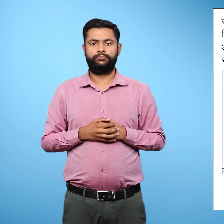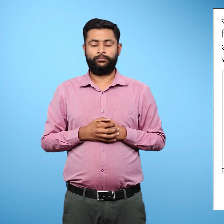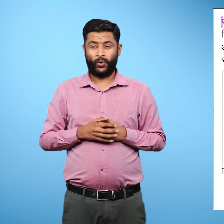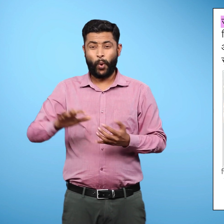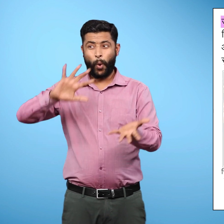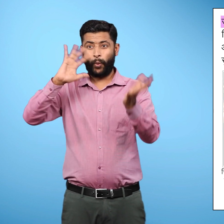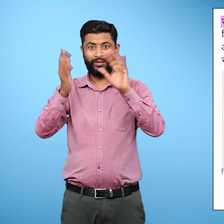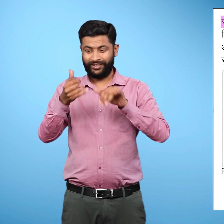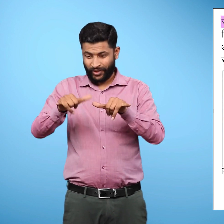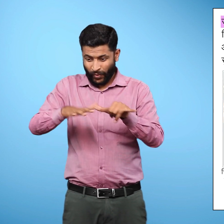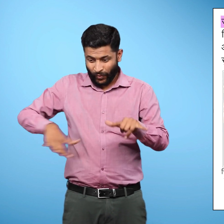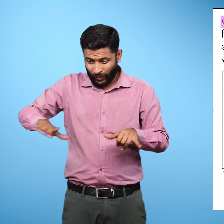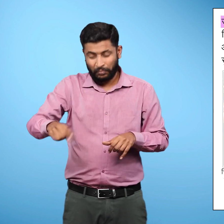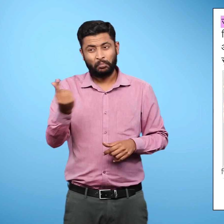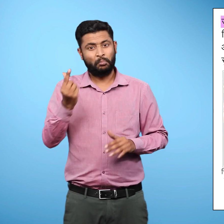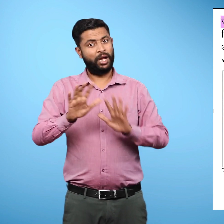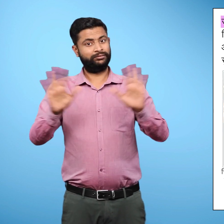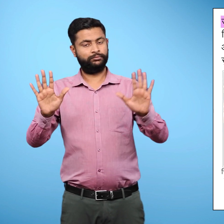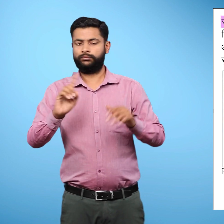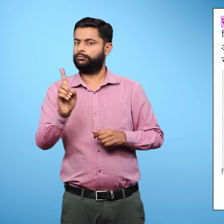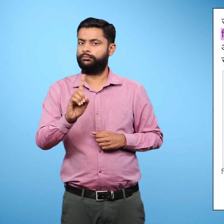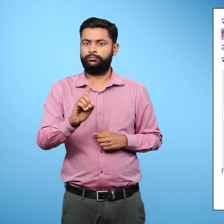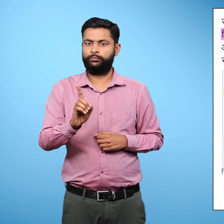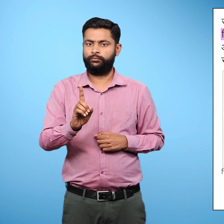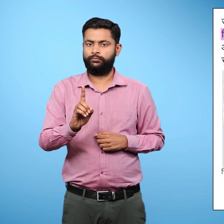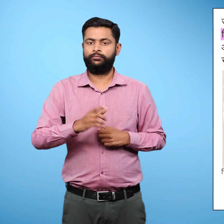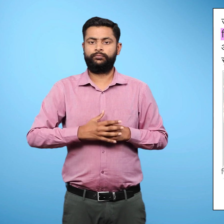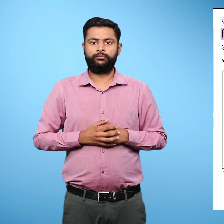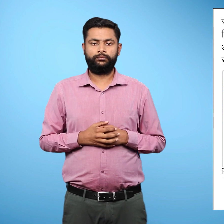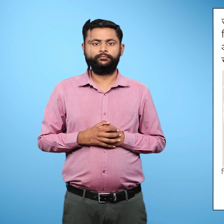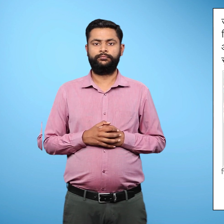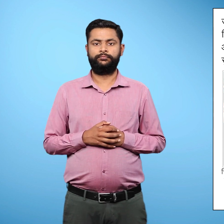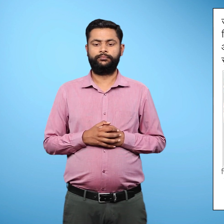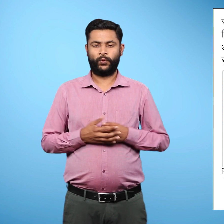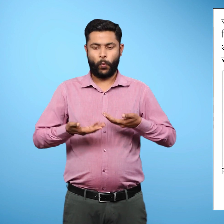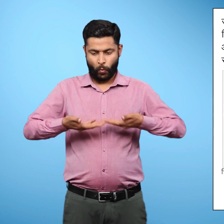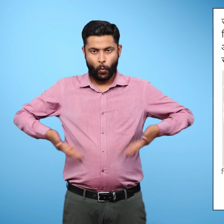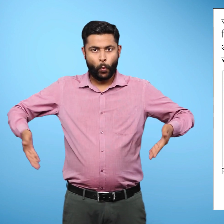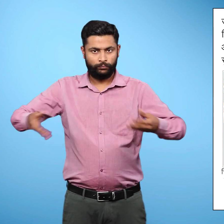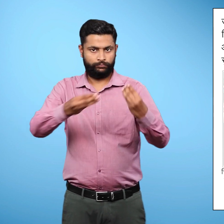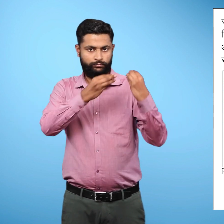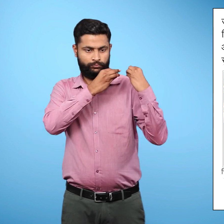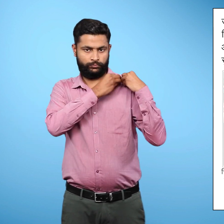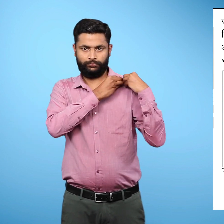उपलब धभूमी केवल हमारे ही उपियोग के लिए नहीं है. यह हमारा कर्तव्व्य है